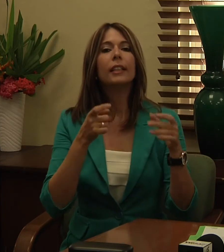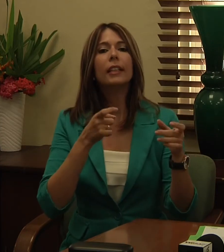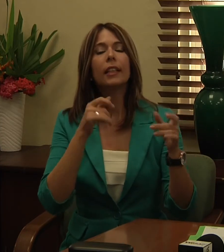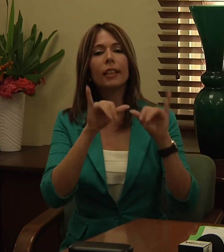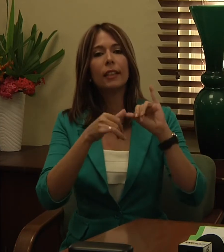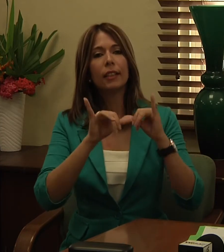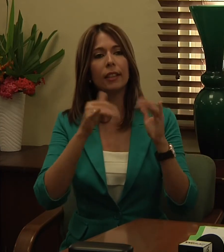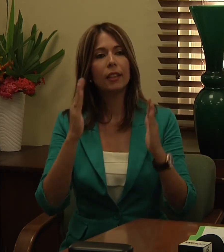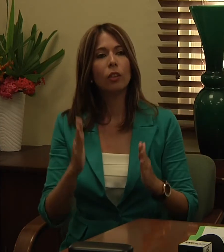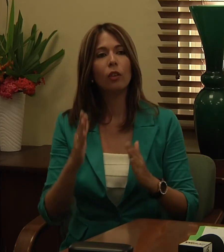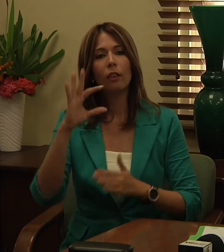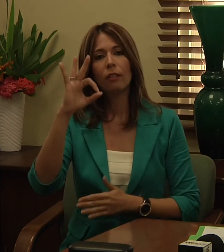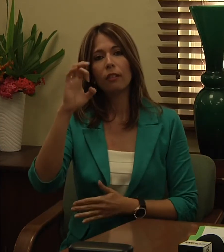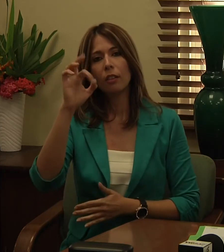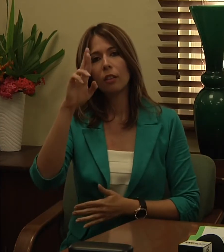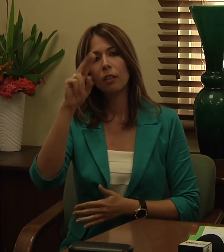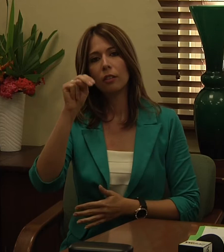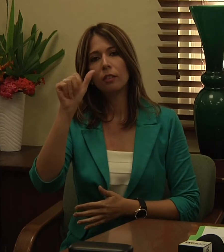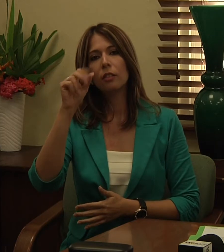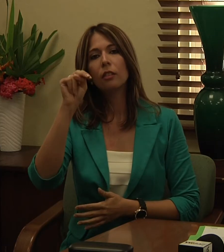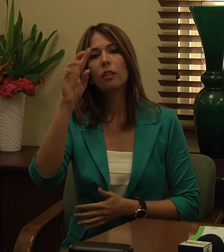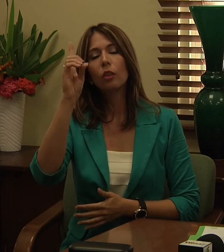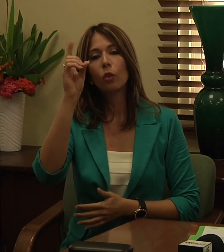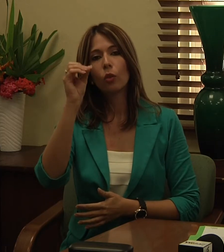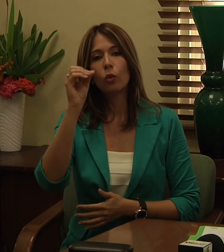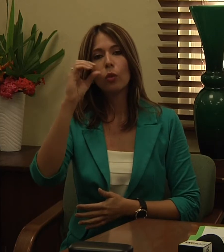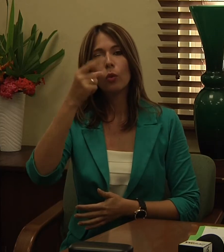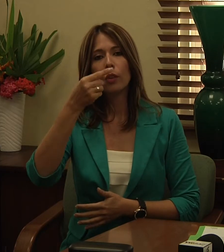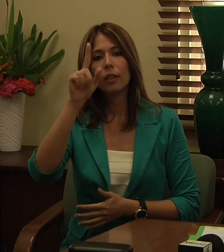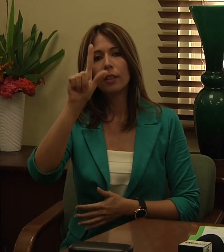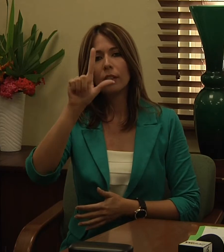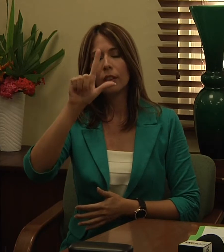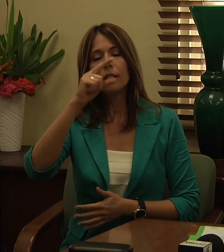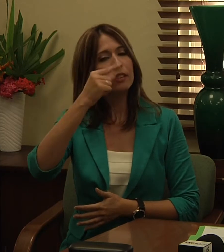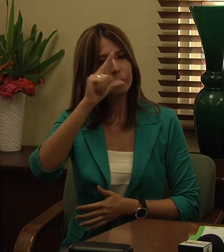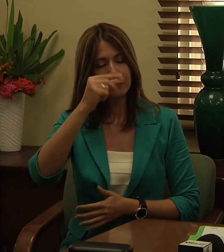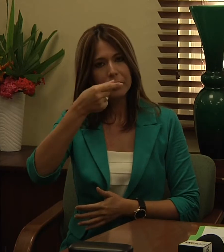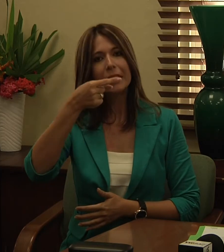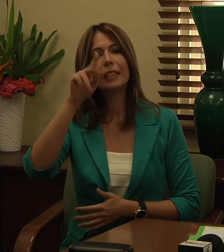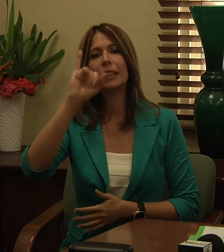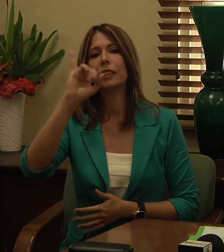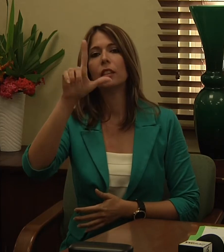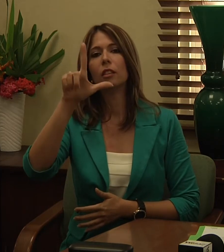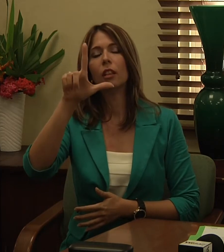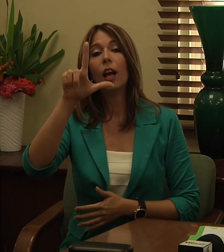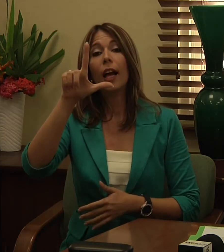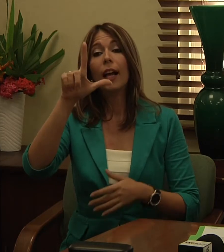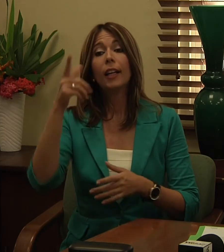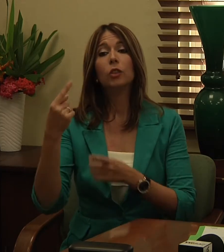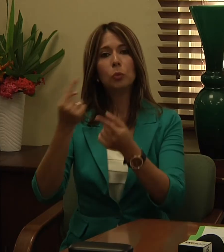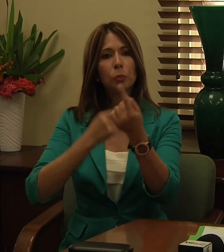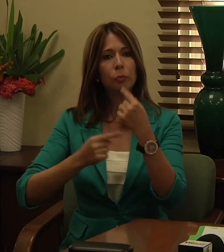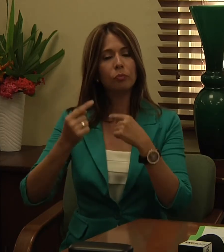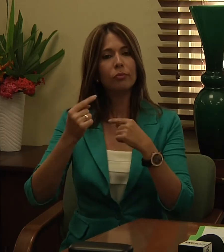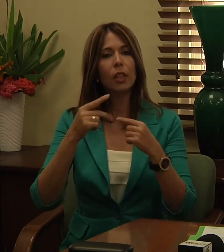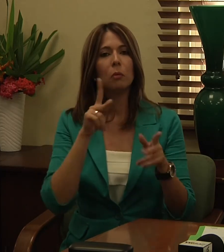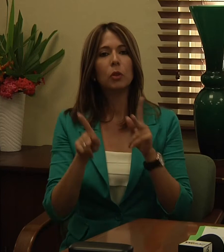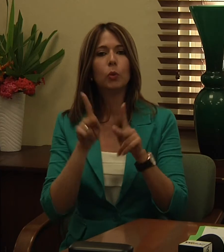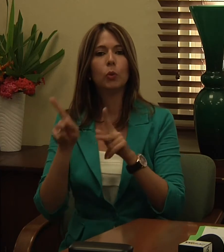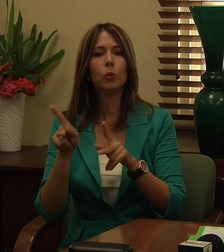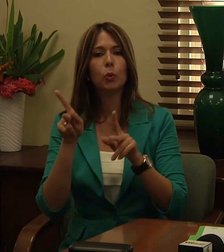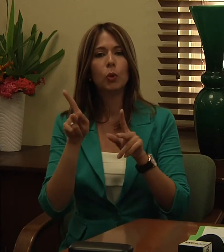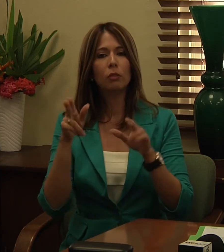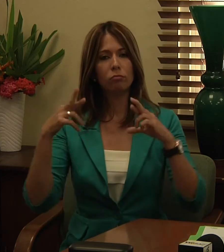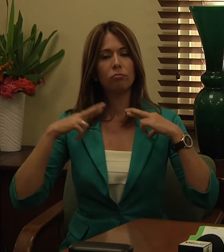visita de la asociación de claustrales jubilados con una actividad jocosa amena pero también con un